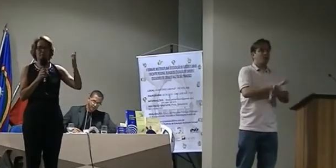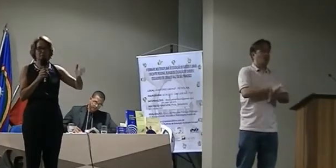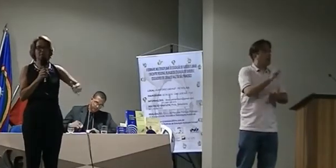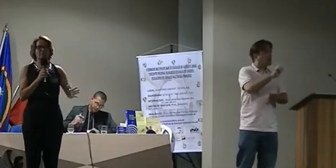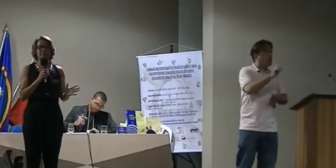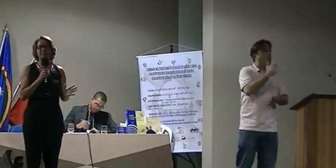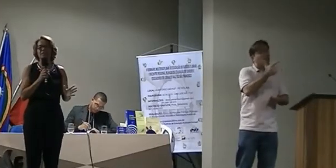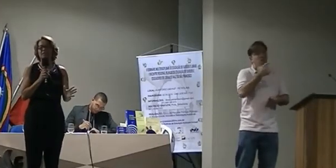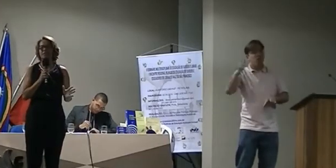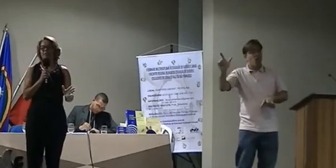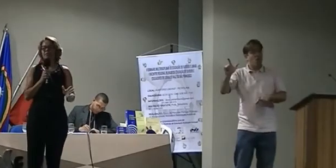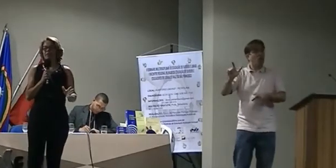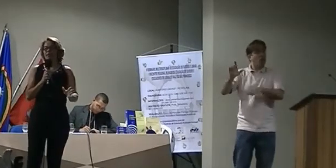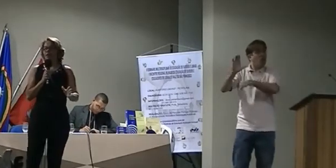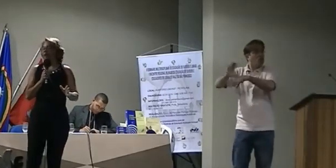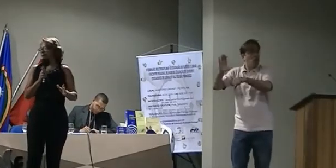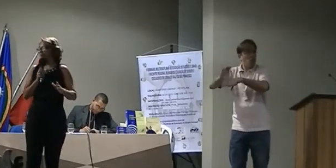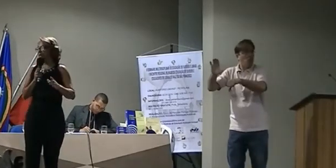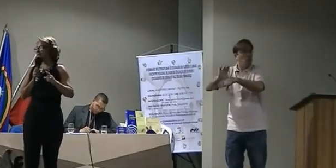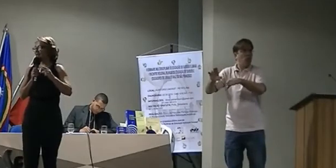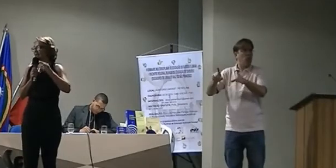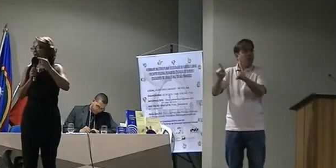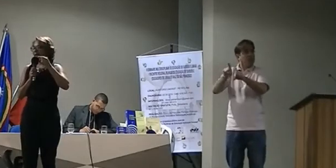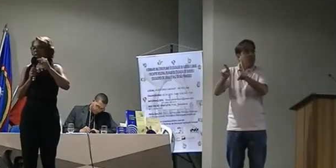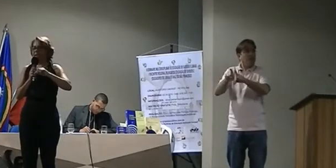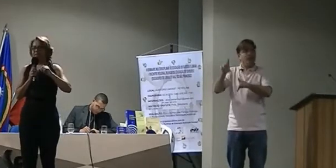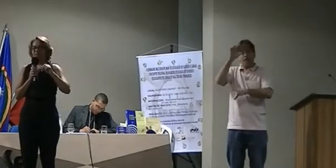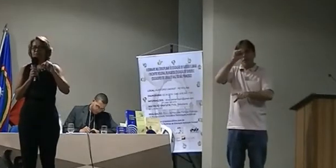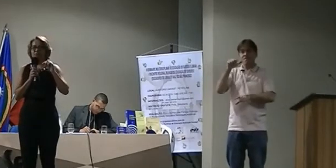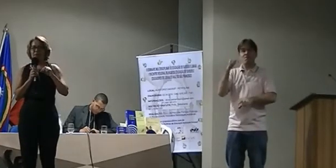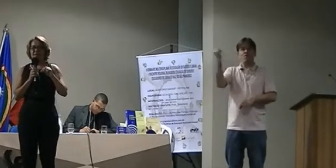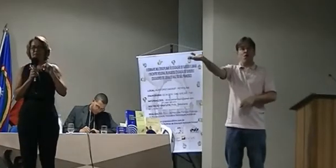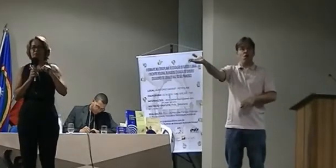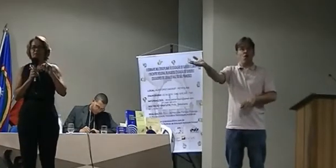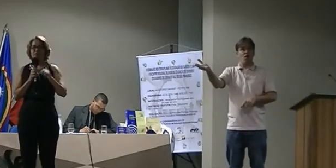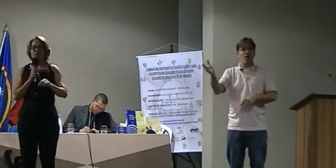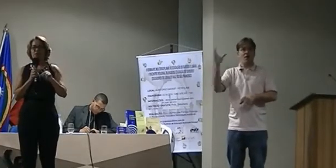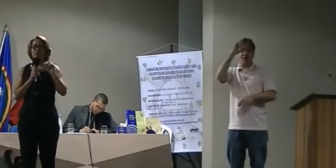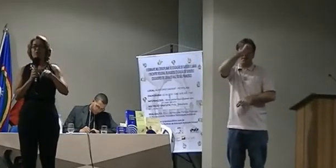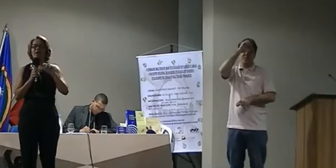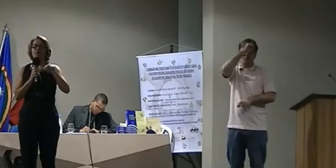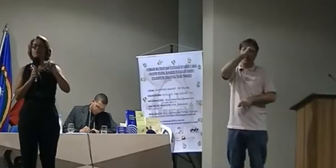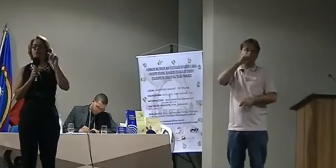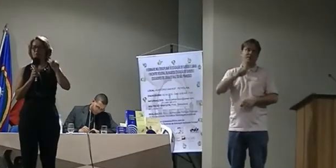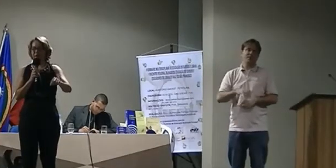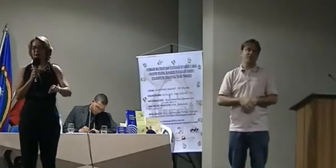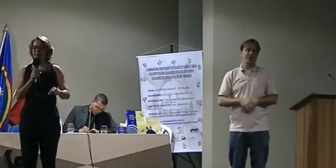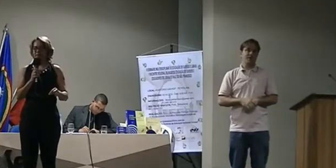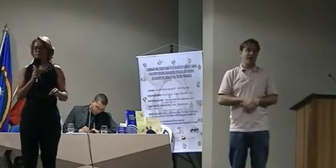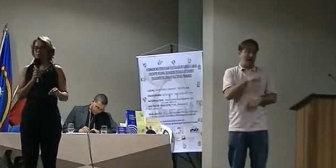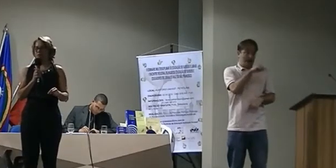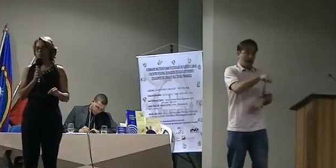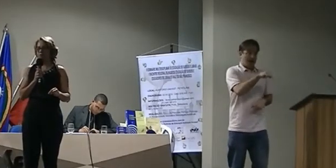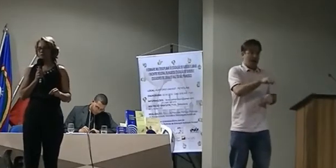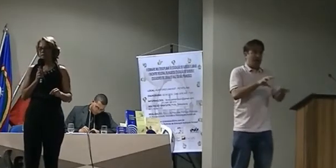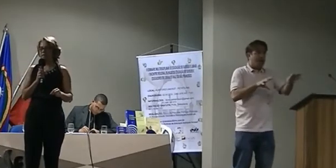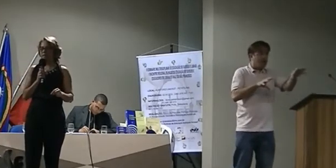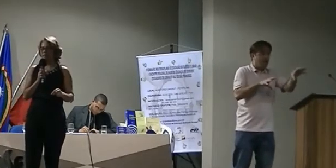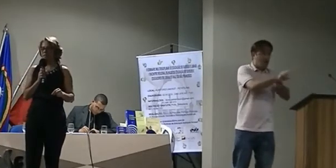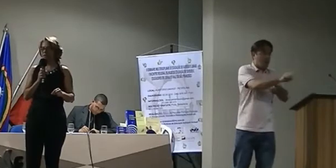disciplina de livros, mas essa formação em si só não vai nos formar enquanto profissionais de livros.